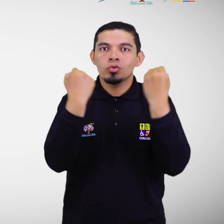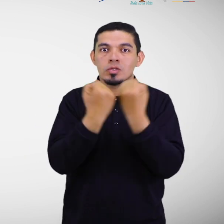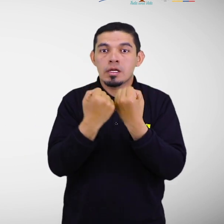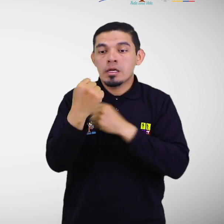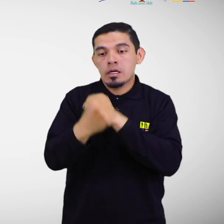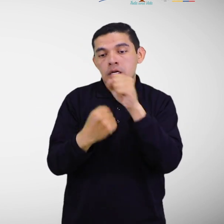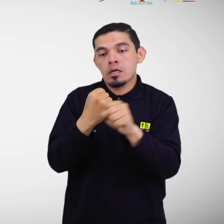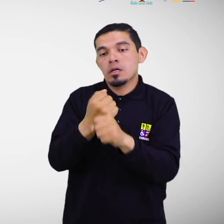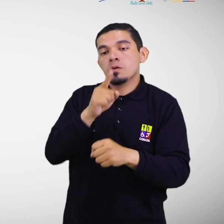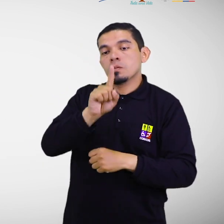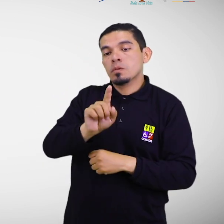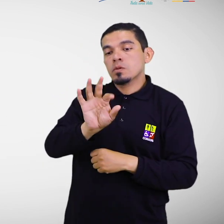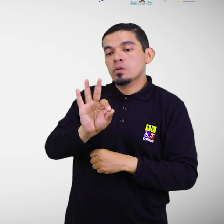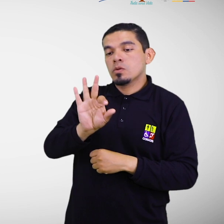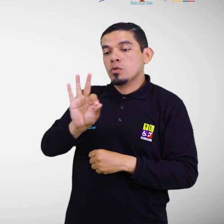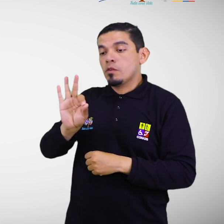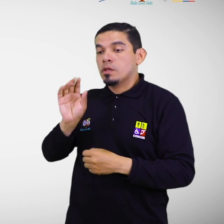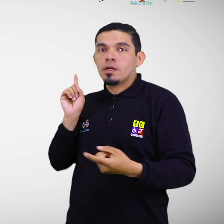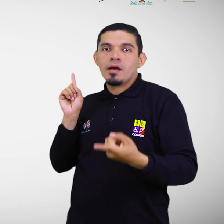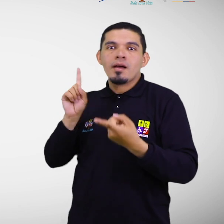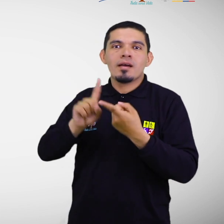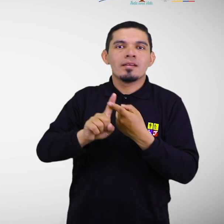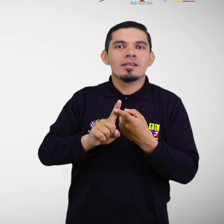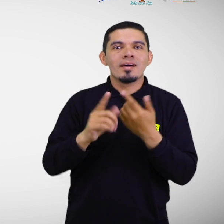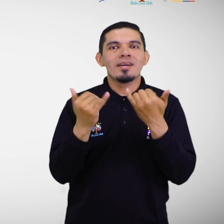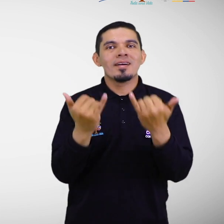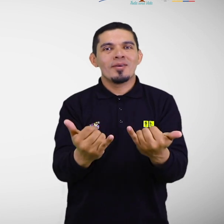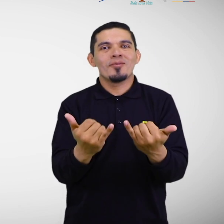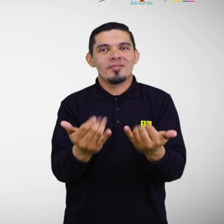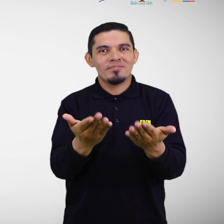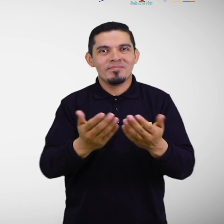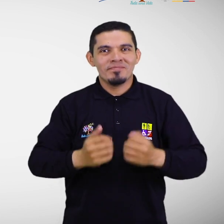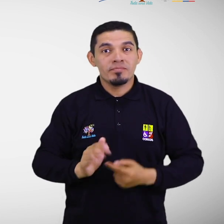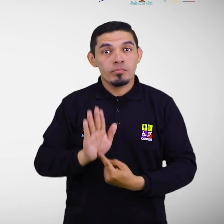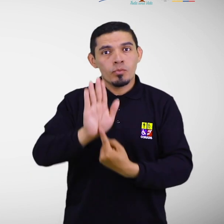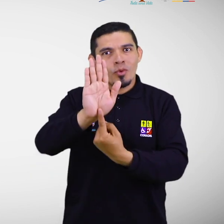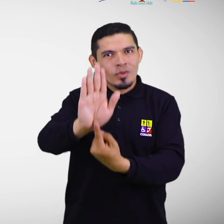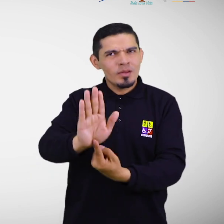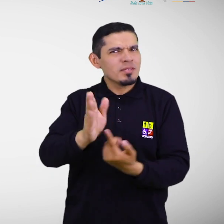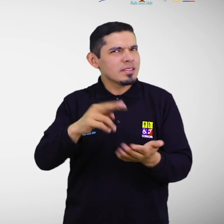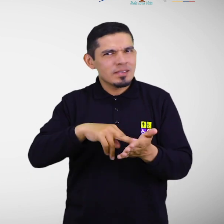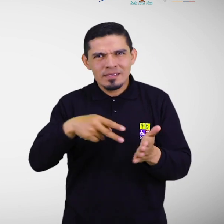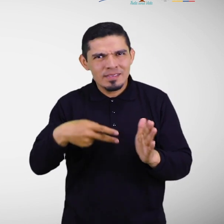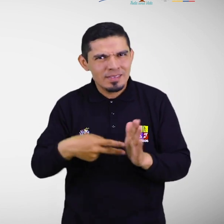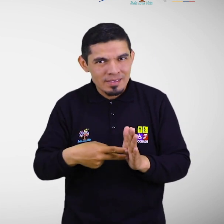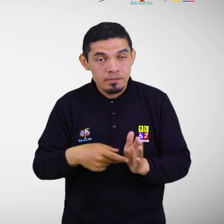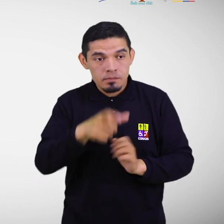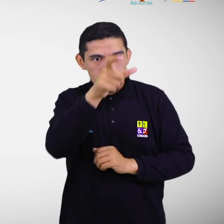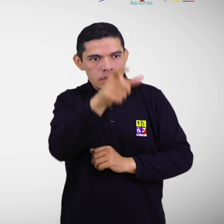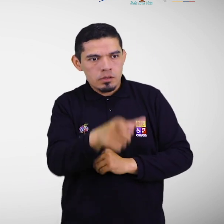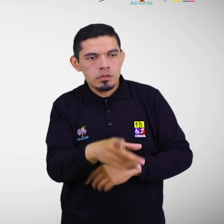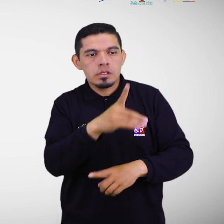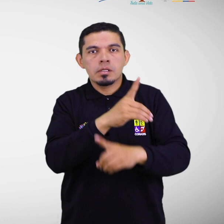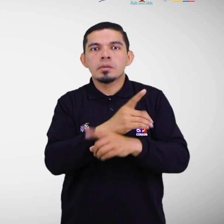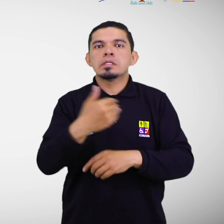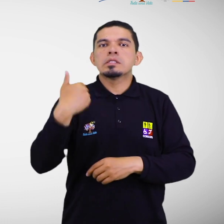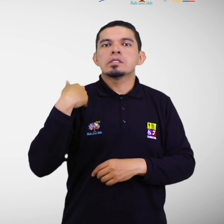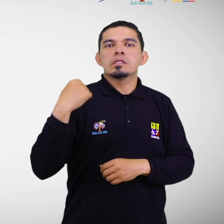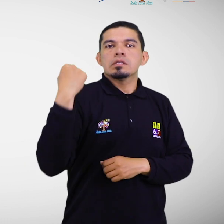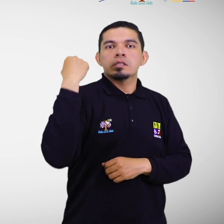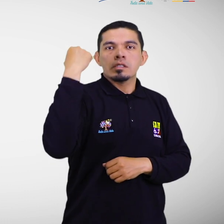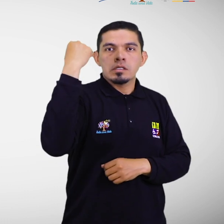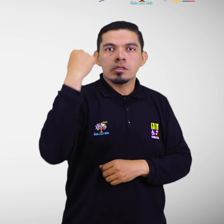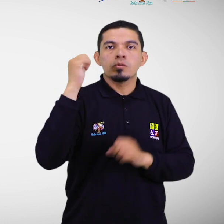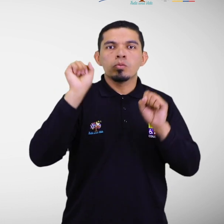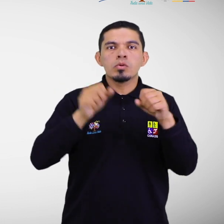1990 hasta la actualidad, dentro de este modelo. La persona con discapacidad es sujeto de derechos y